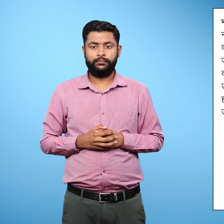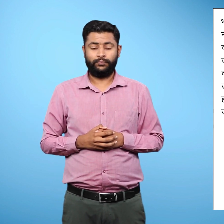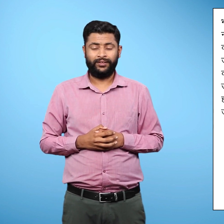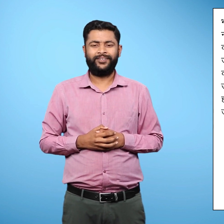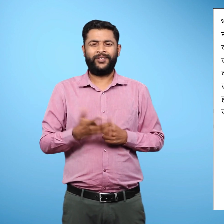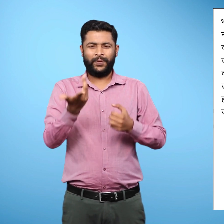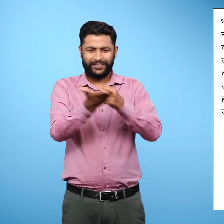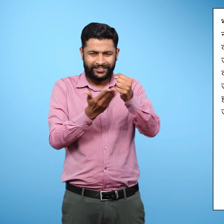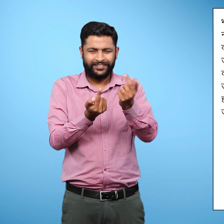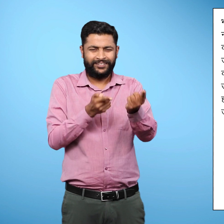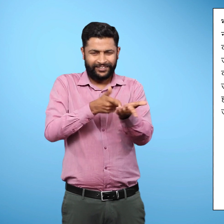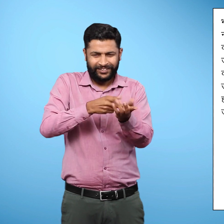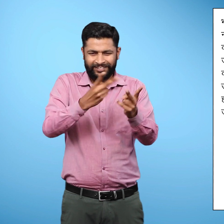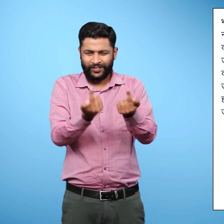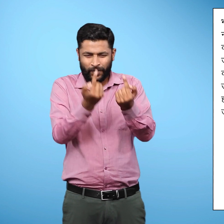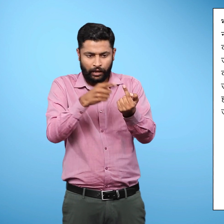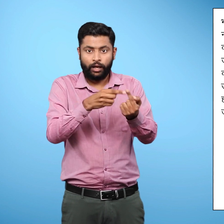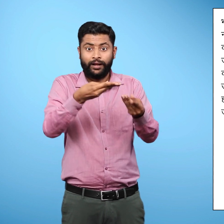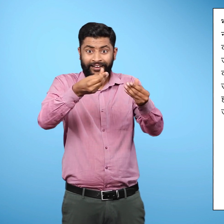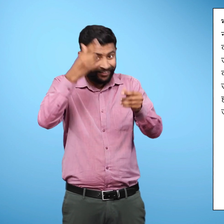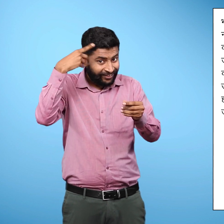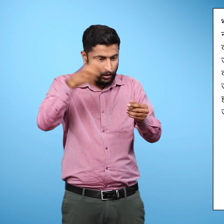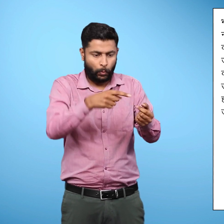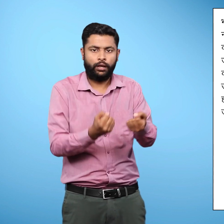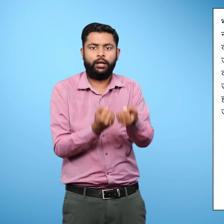कई पठारों में रमनिय स्थल होते हैं।